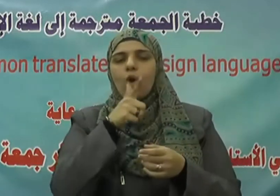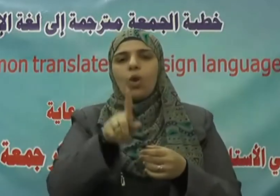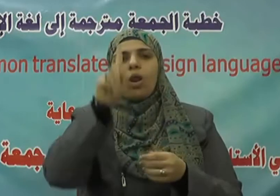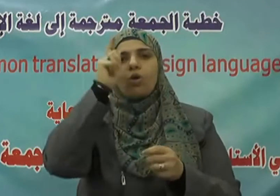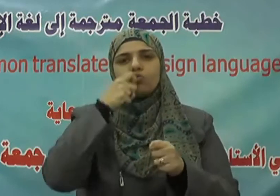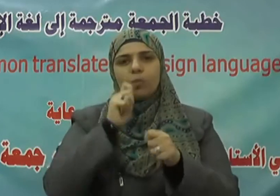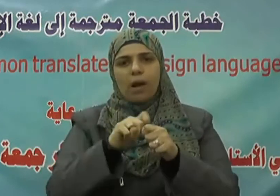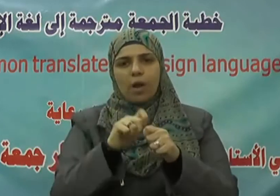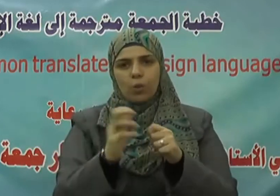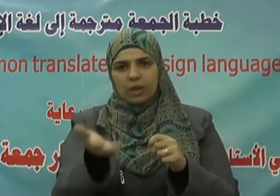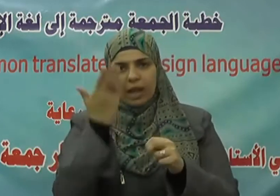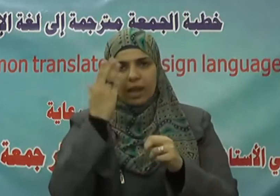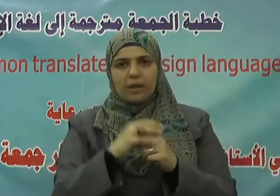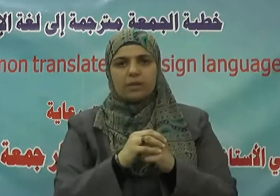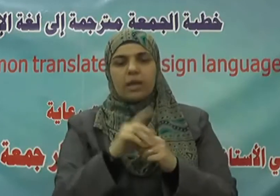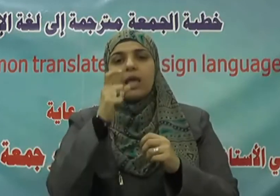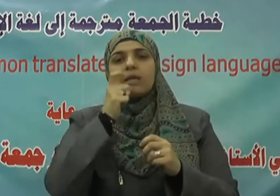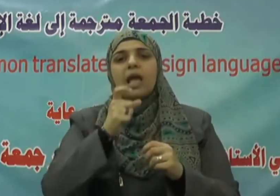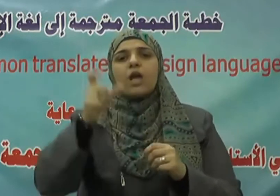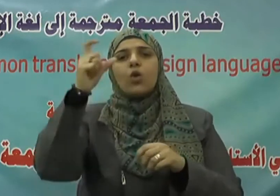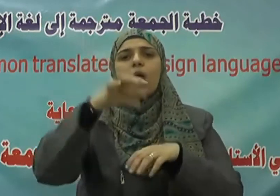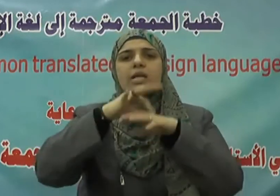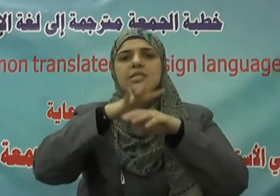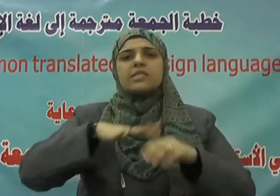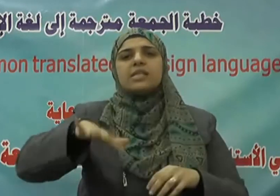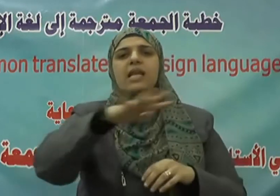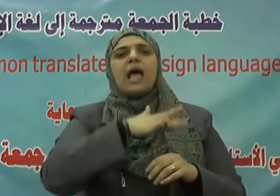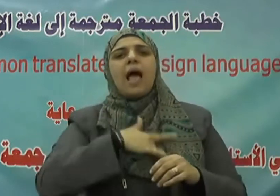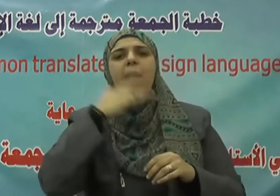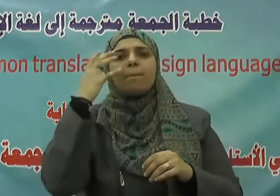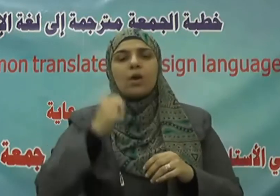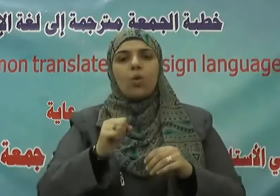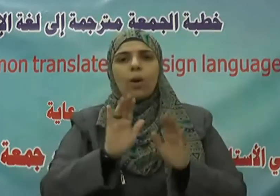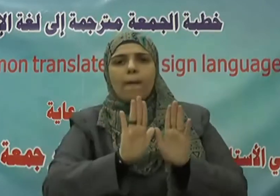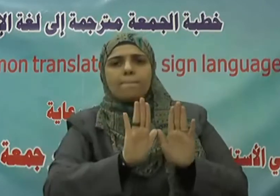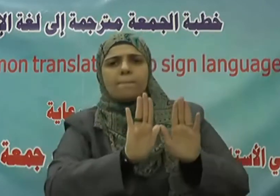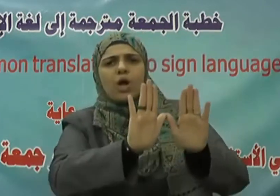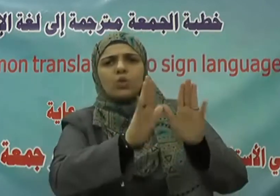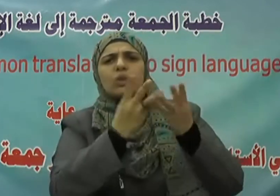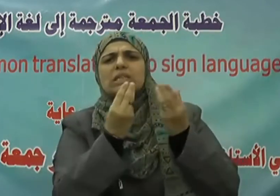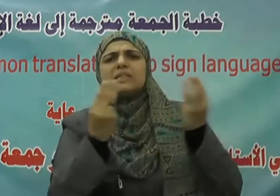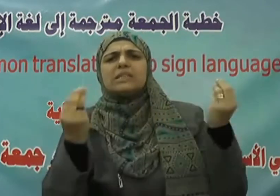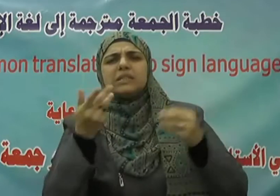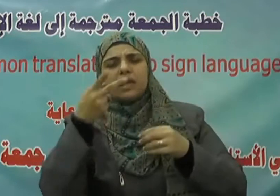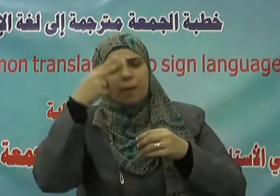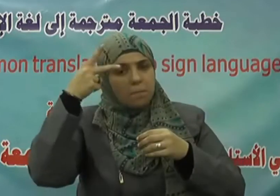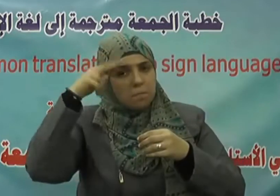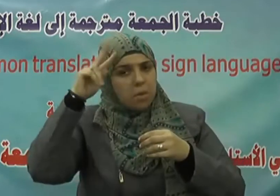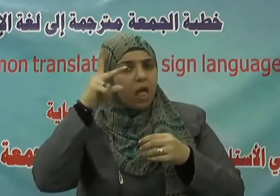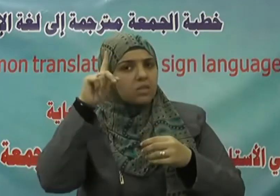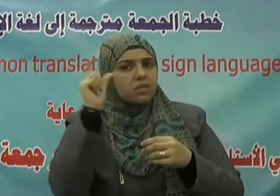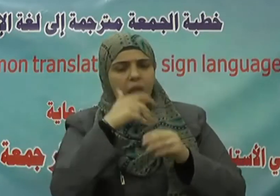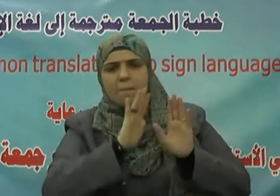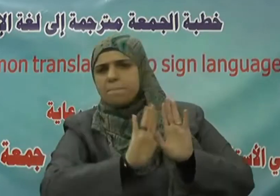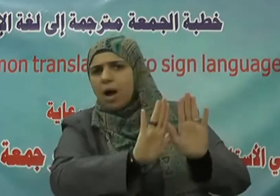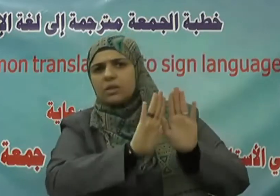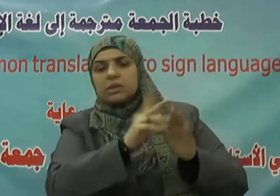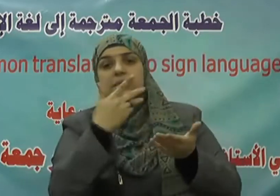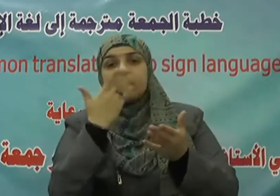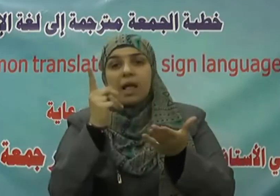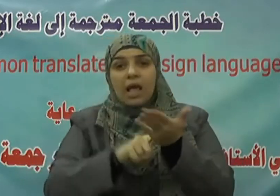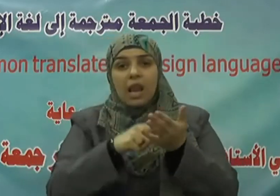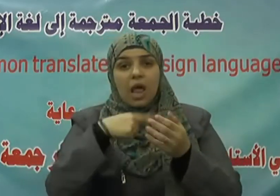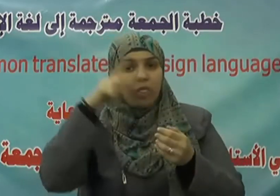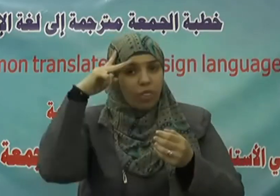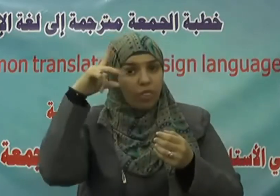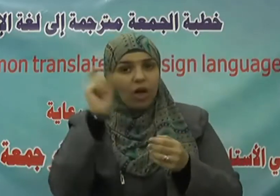يَا أَيُّهَا الَّذِينَ آمَنُوا اجْتَنِبُوا كَثِيرًا مِّنَ الظَّنِّ إِنَّ بَعْضَ